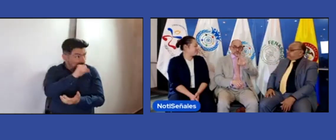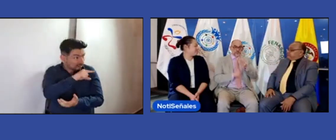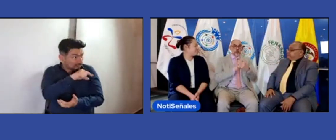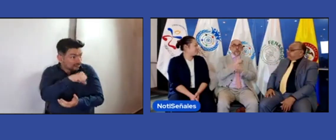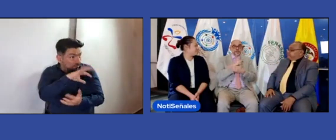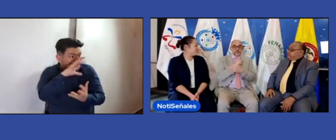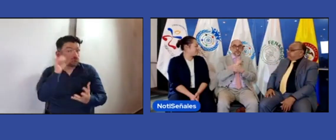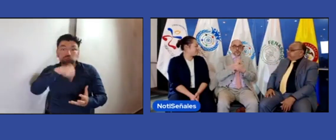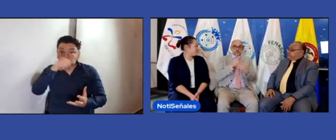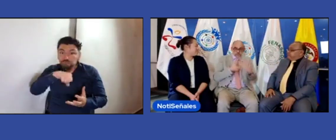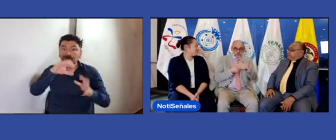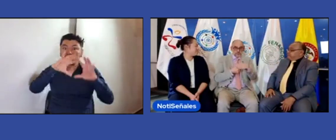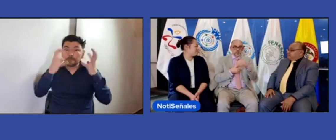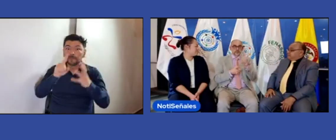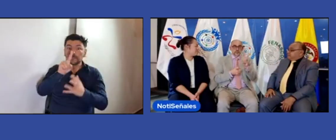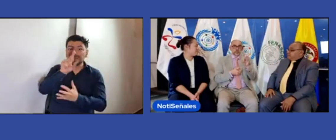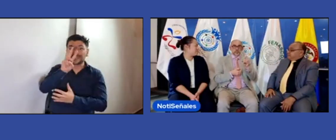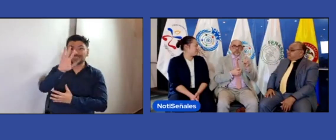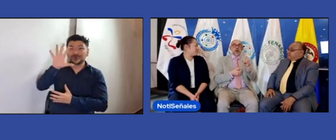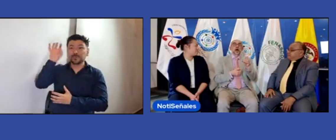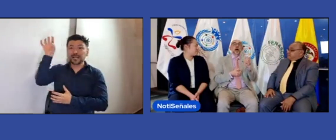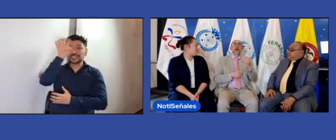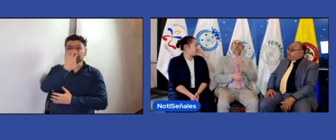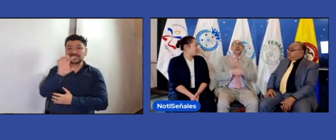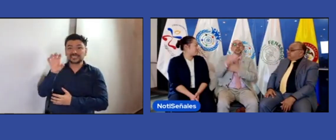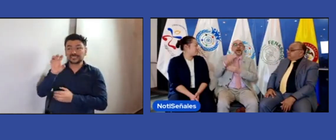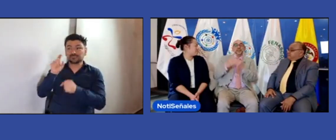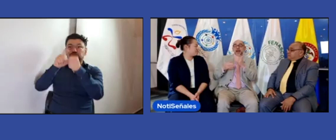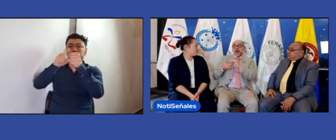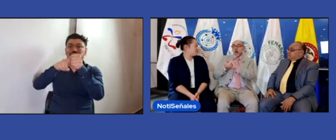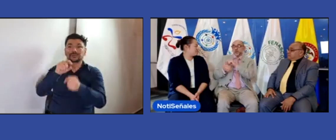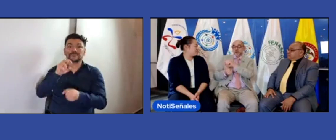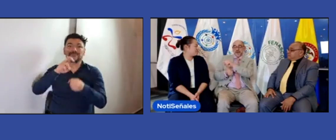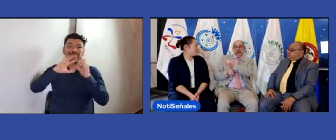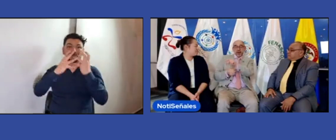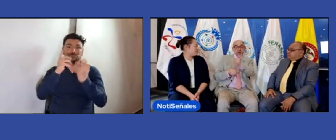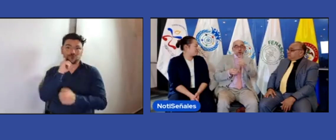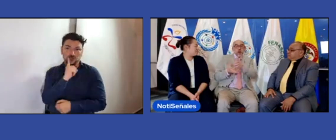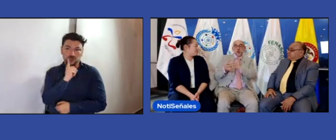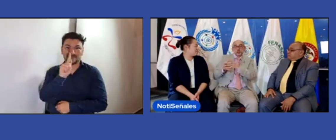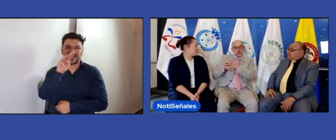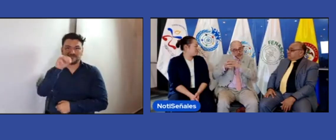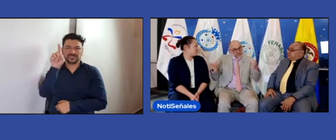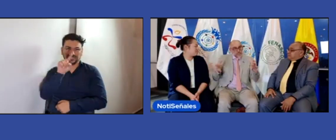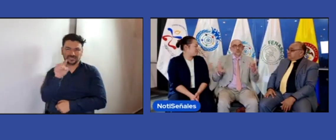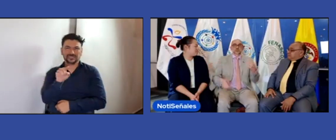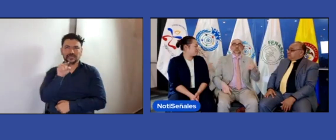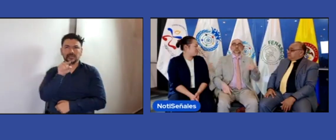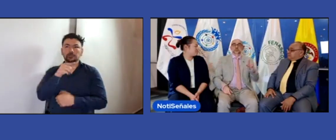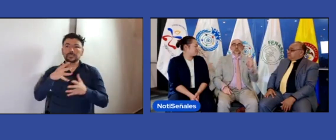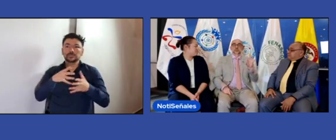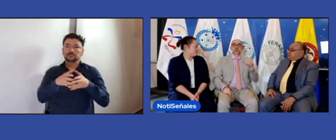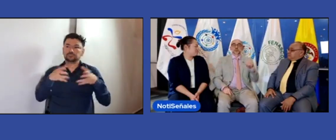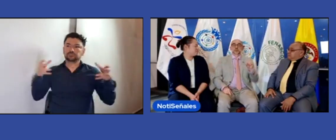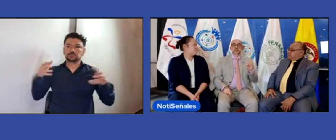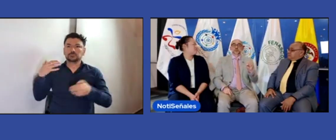Exacto. 135 países que están federados con nosotros. Y efectivamente,